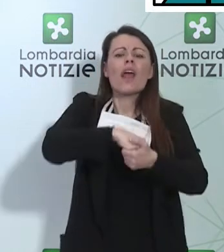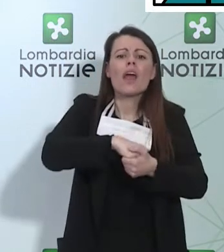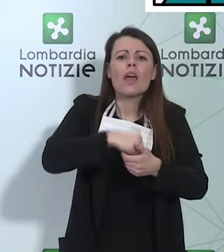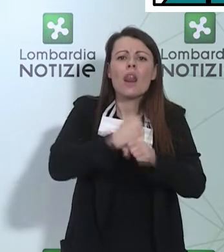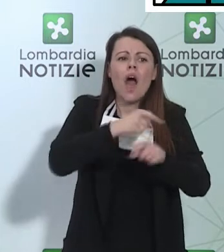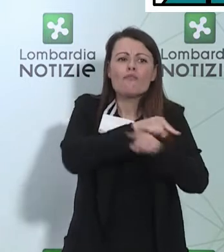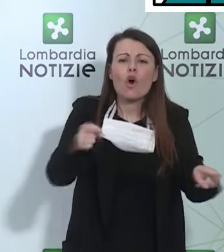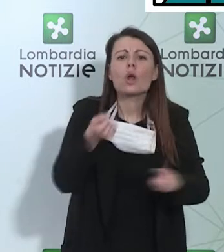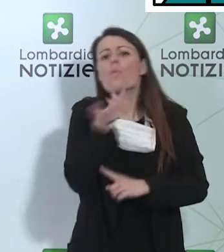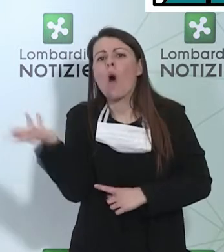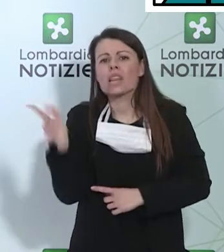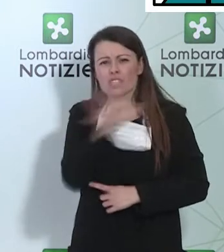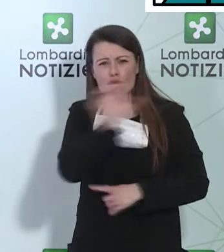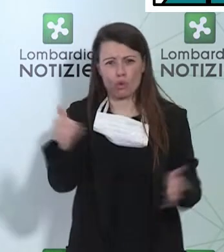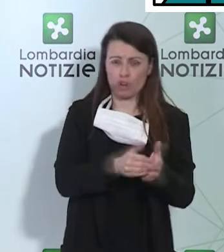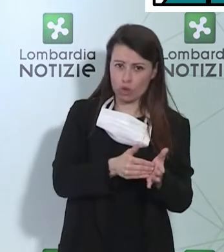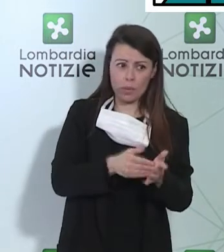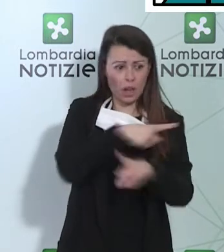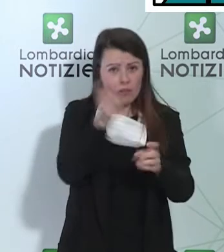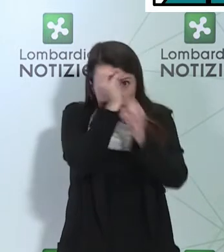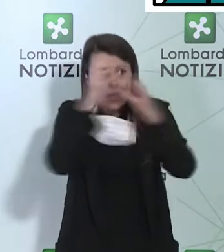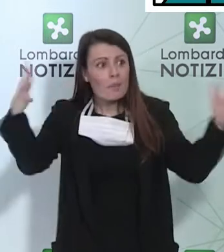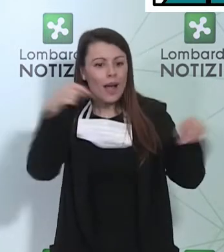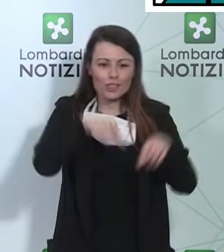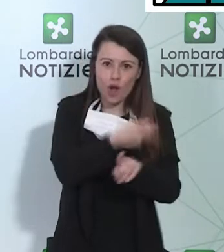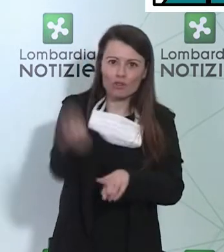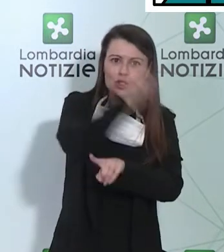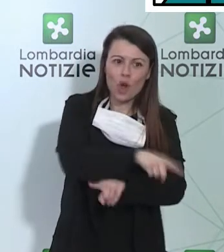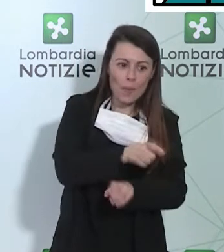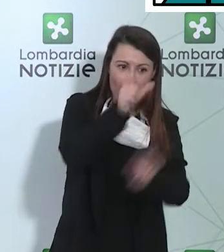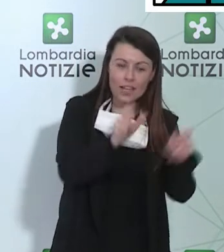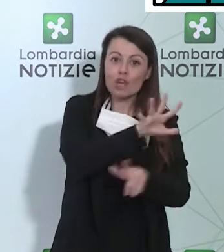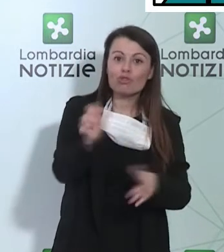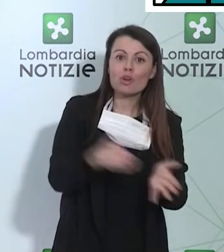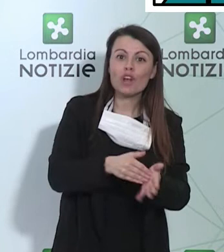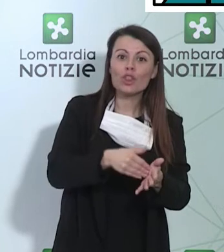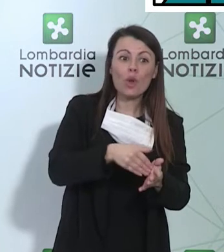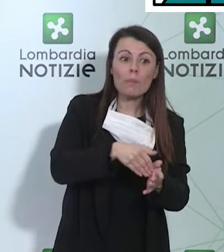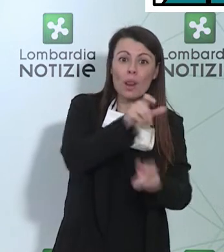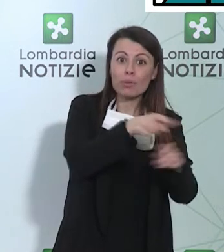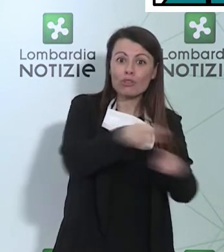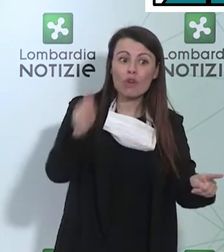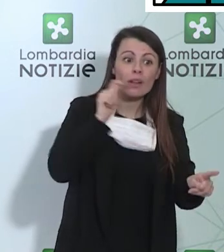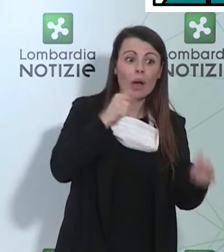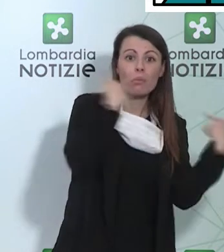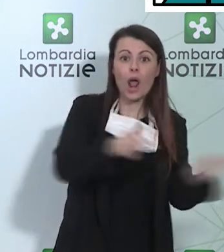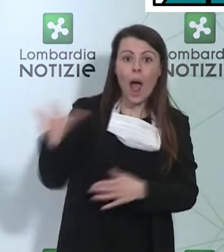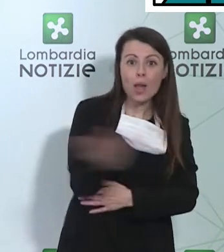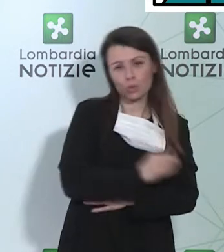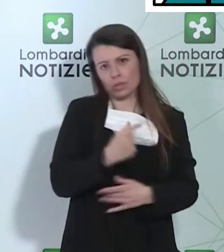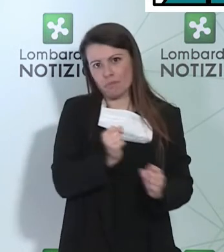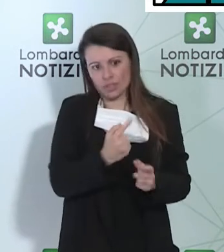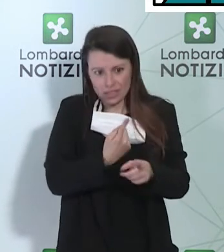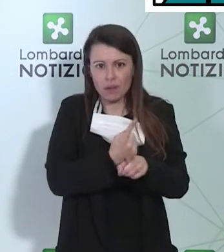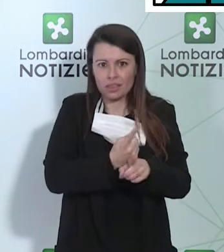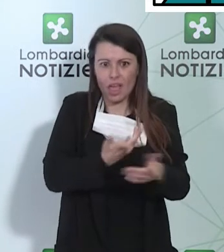può pensare che da un giorno all'altro si facciano i test di tutte queste persone. Si stanno facendo i test nel rispetto